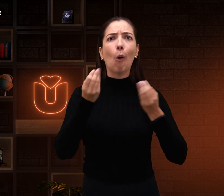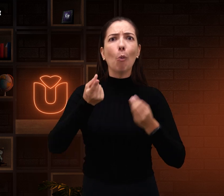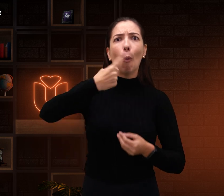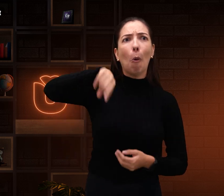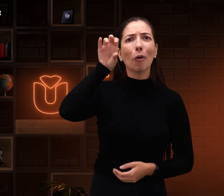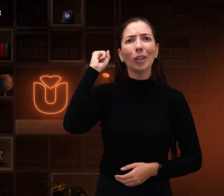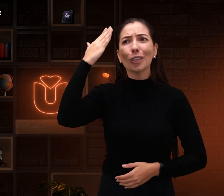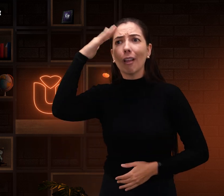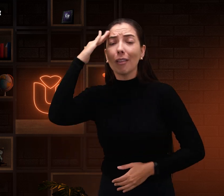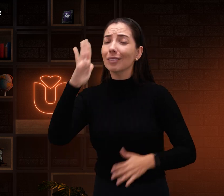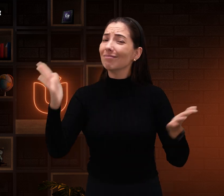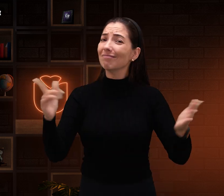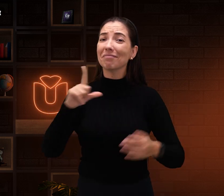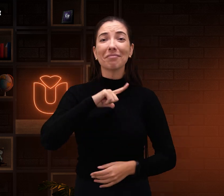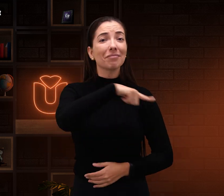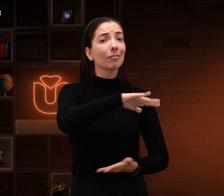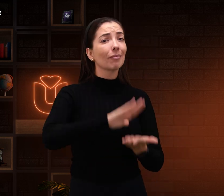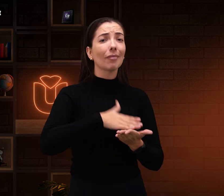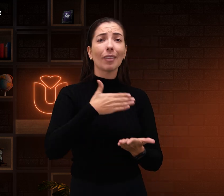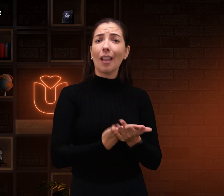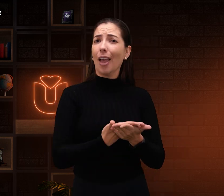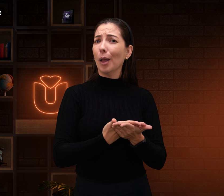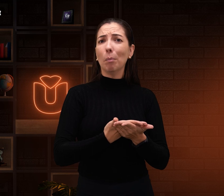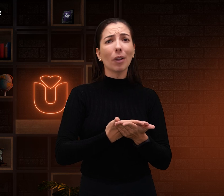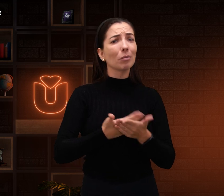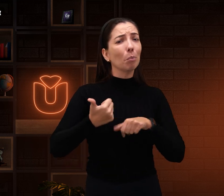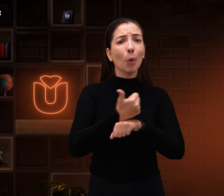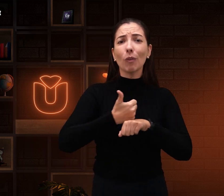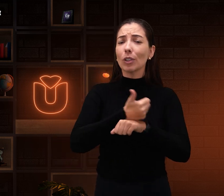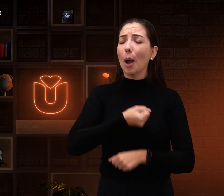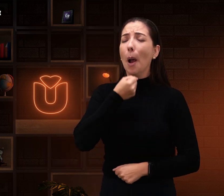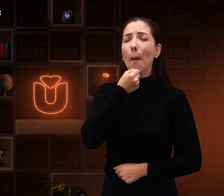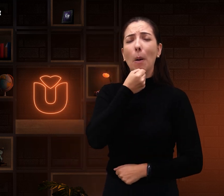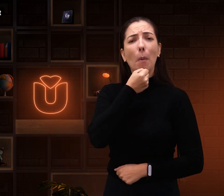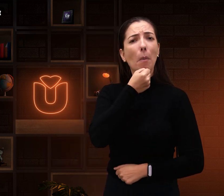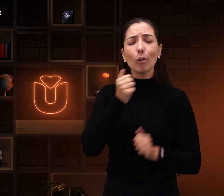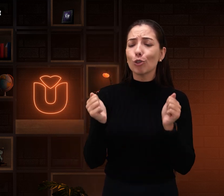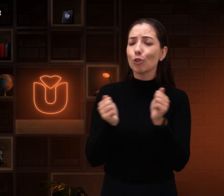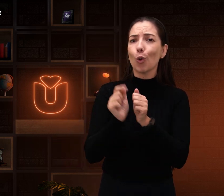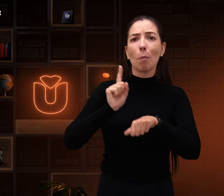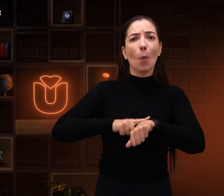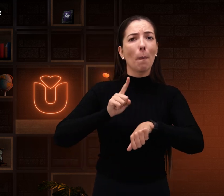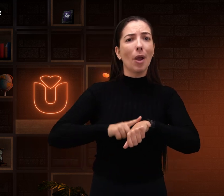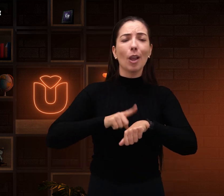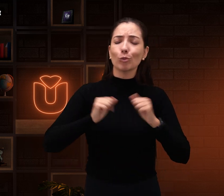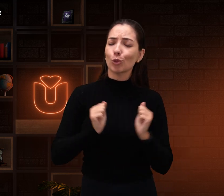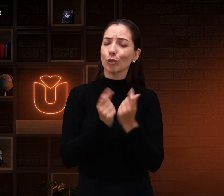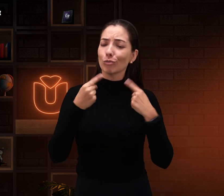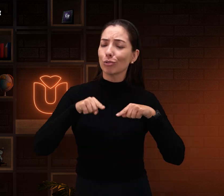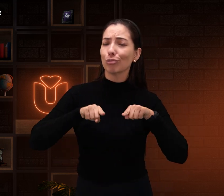comunicar? O ouvinte não entende Libras. Nós temos a presença do intérprete de Libras constantemente, que faz a tradução direta nesse momento